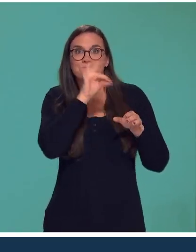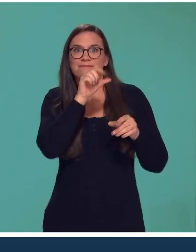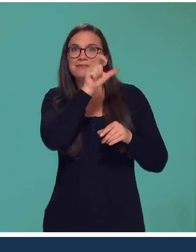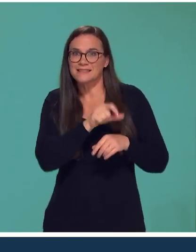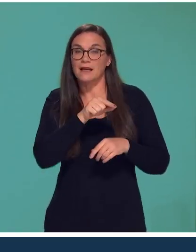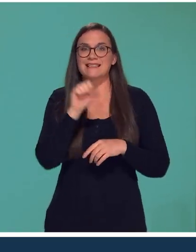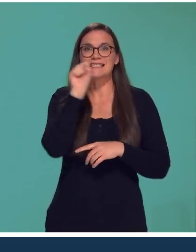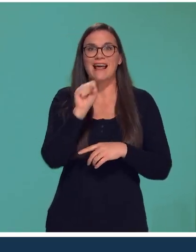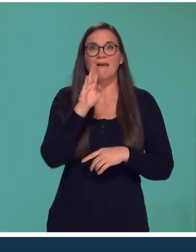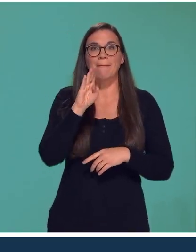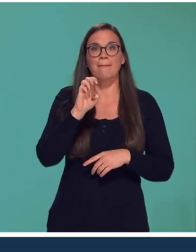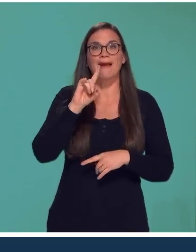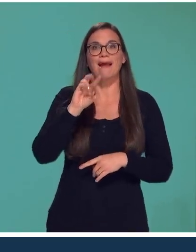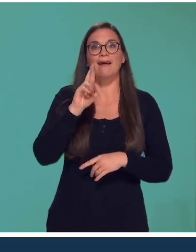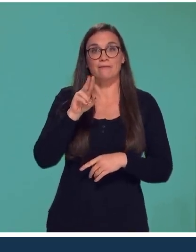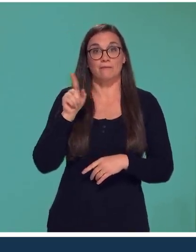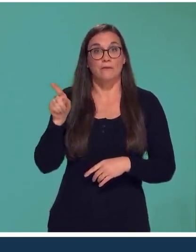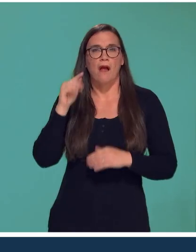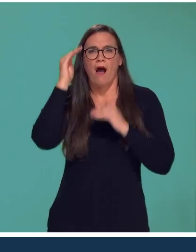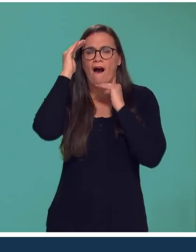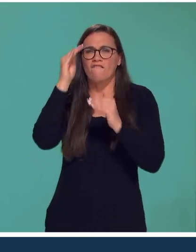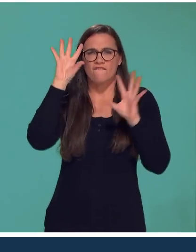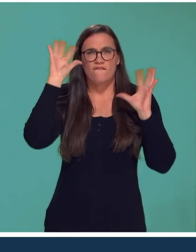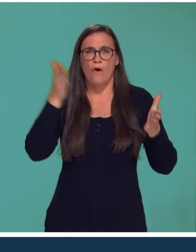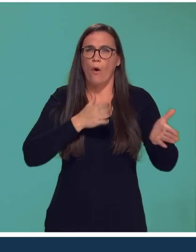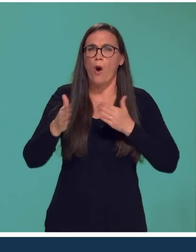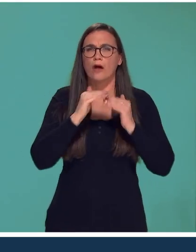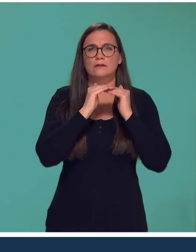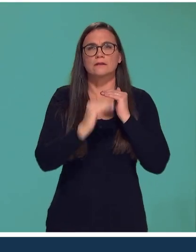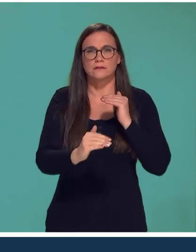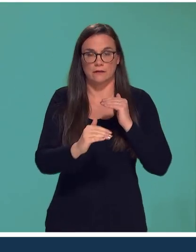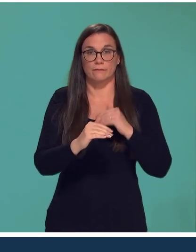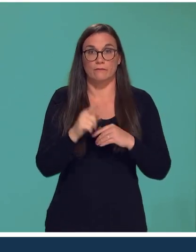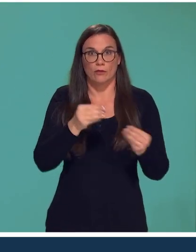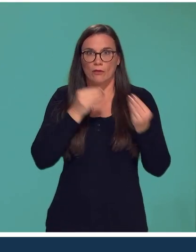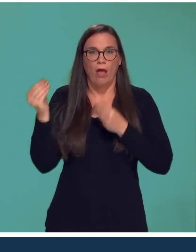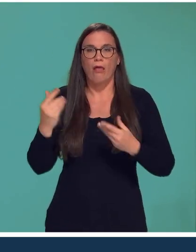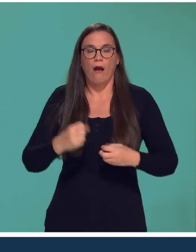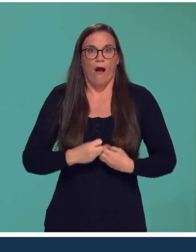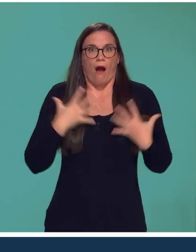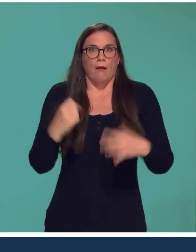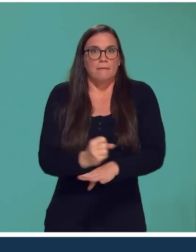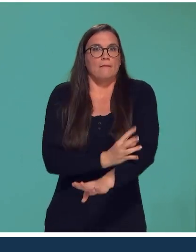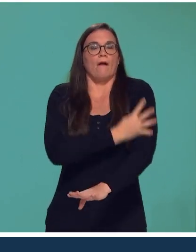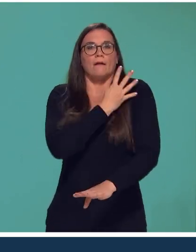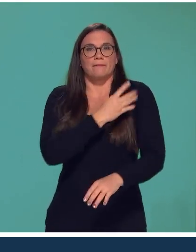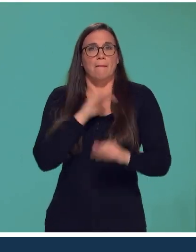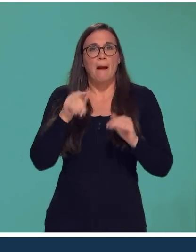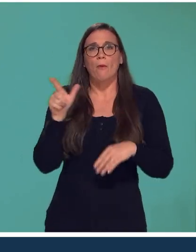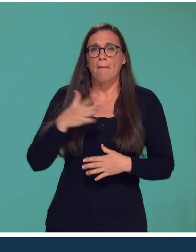de roller de descente. Ce qu'il apprécie par-dessus tout, c'est l'adrénaline, l'ivresse que lui procure chaque descente. Mais